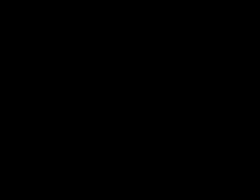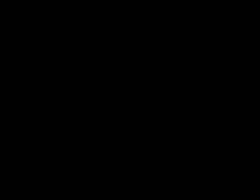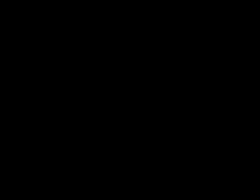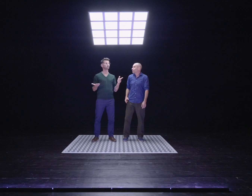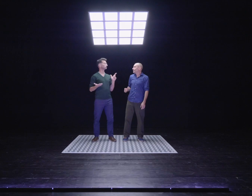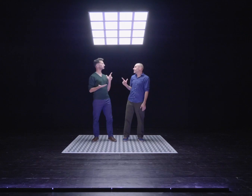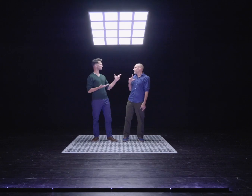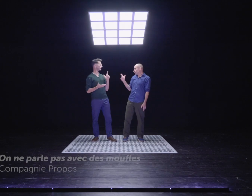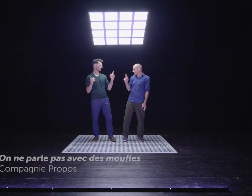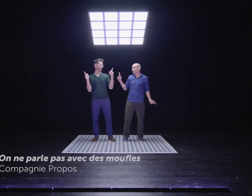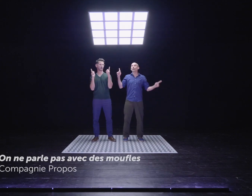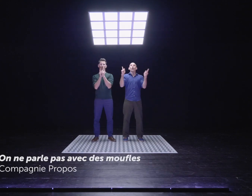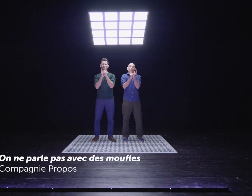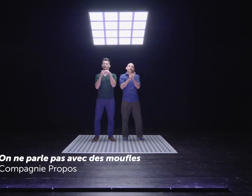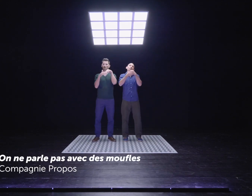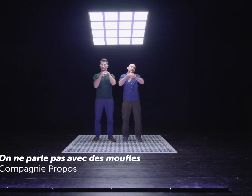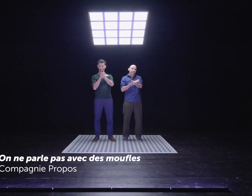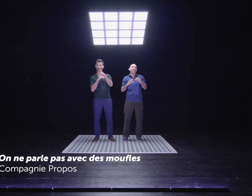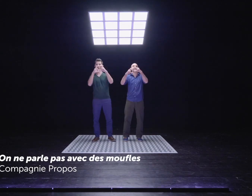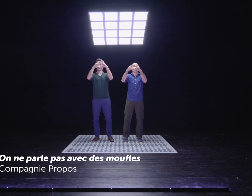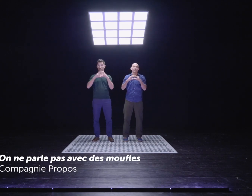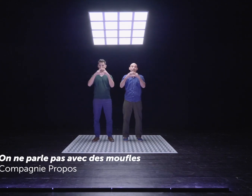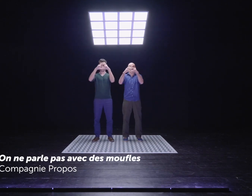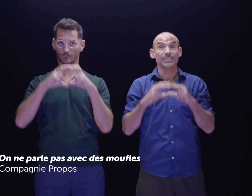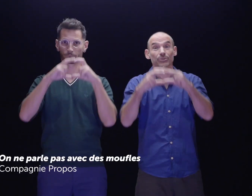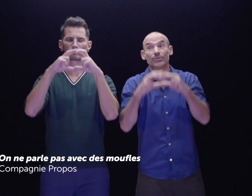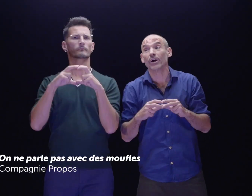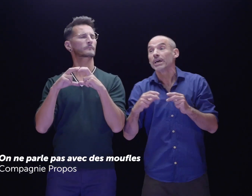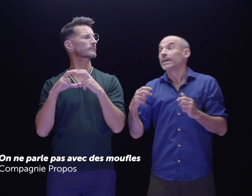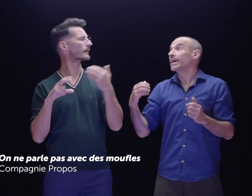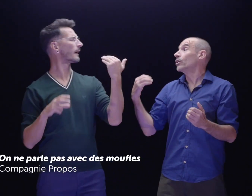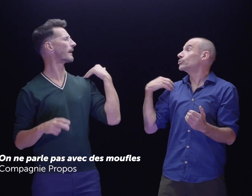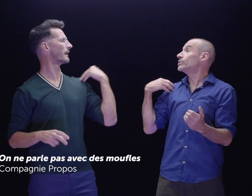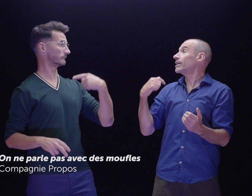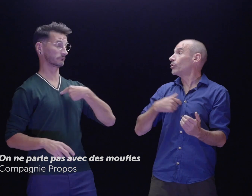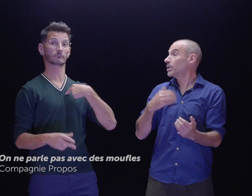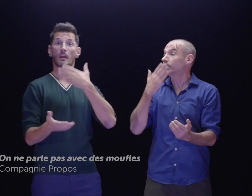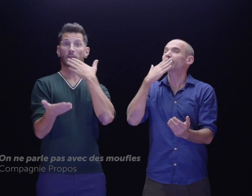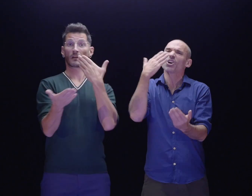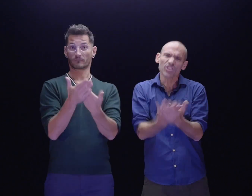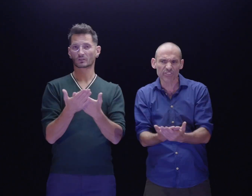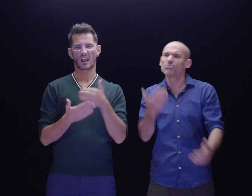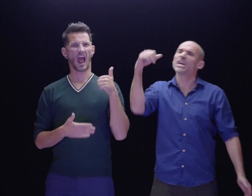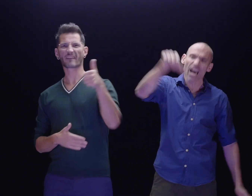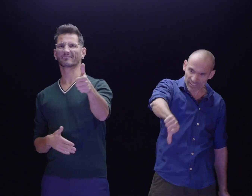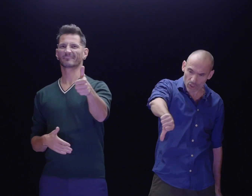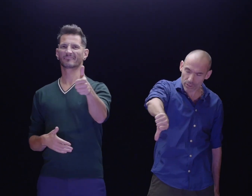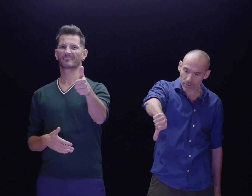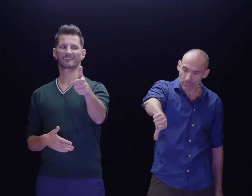Comme je vous le disais, tous les deux, on s'est rencontrés à l'intérieur d'un ascenseur. Et alors juste avant, moi j'avais un rendez-vous mais atroce !